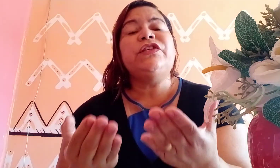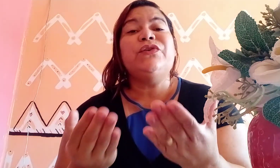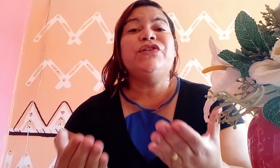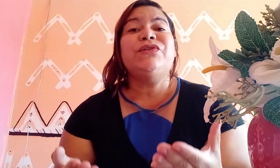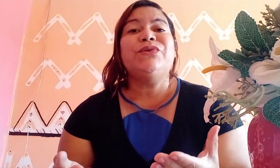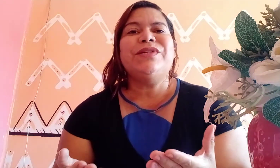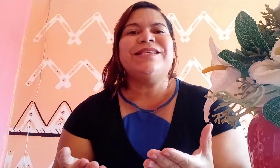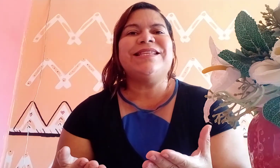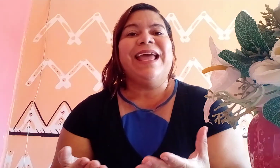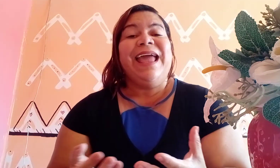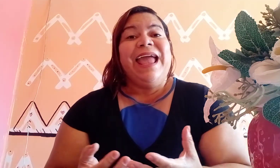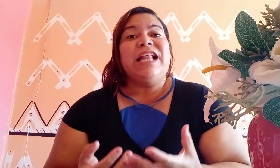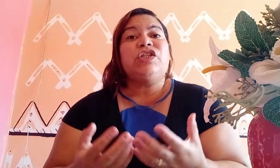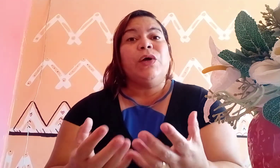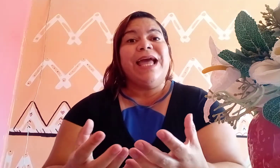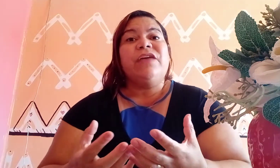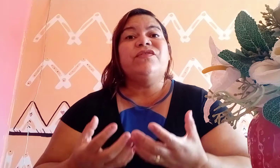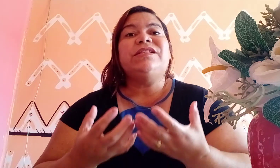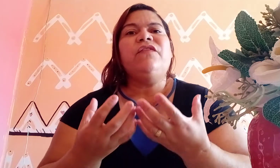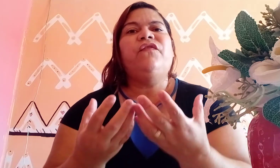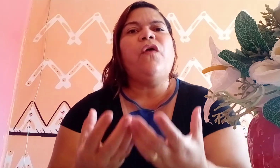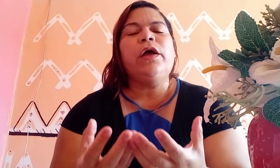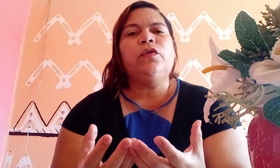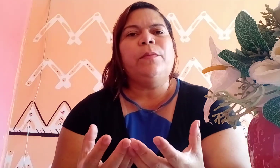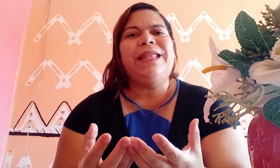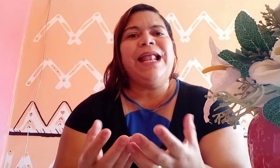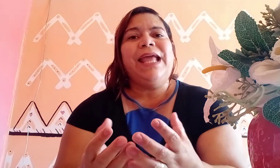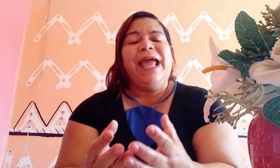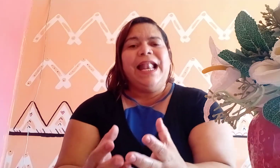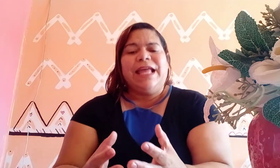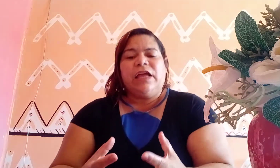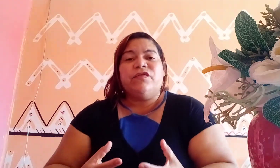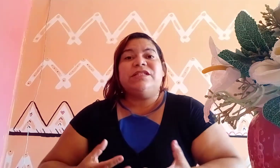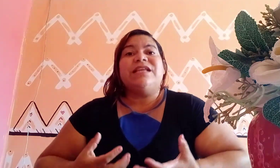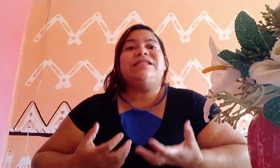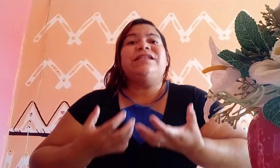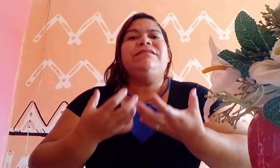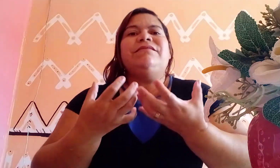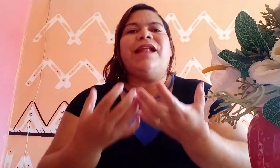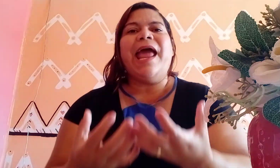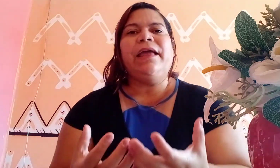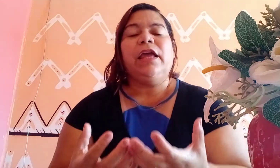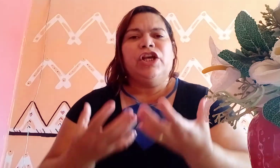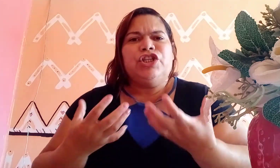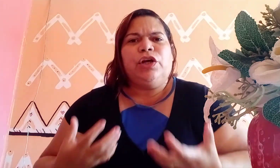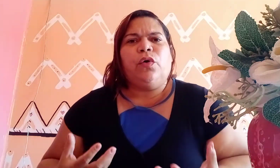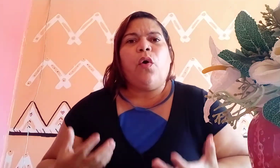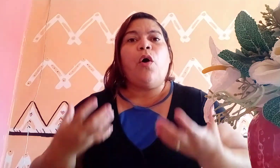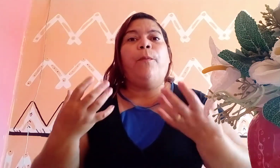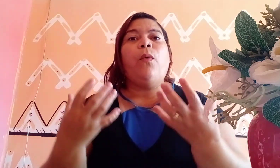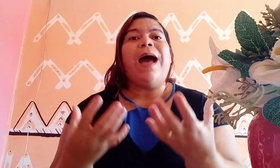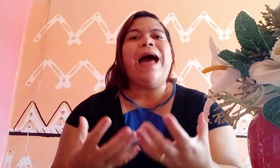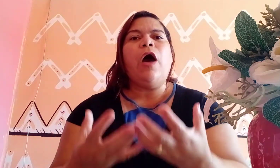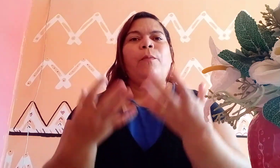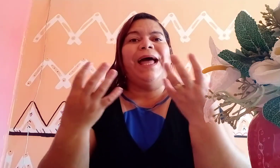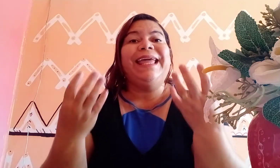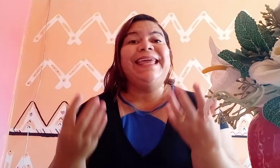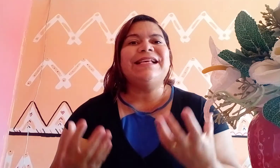Senhor Jesus. Ele só quer que você invoque o nome dEle, Ele quer que você se entregue de corpo, alma e